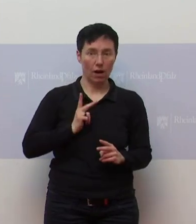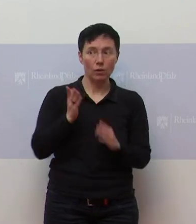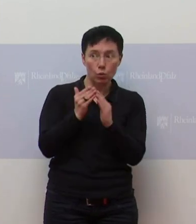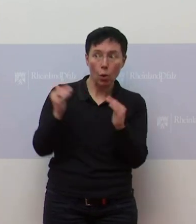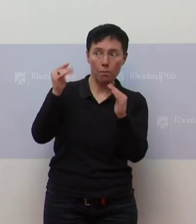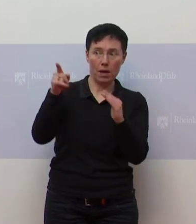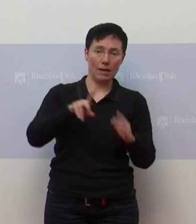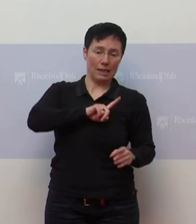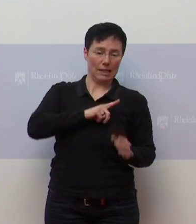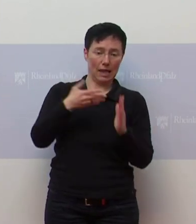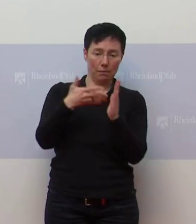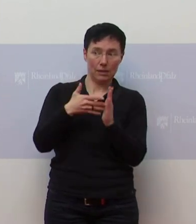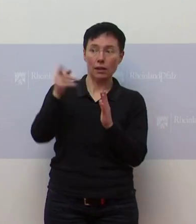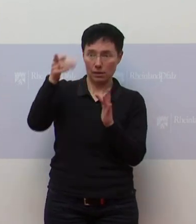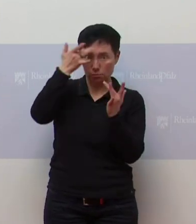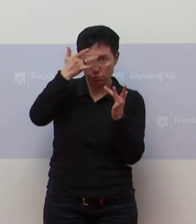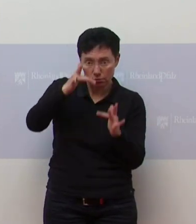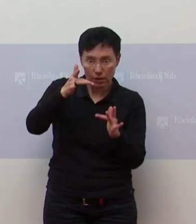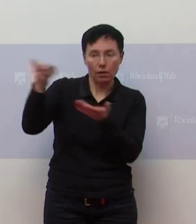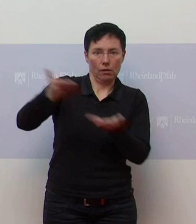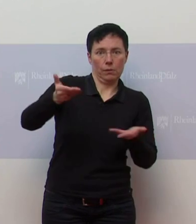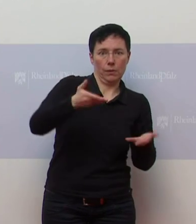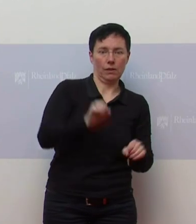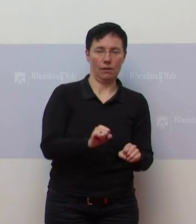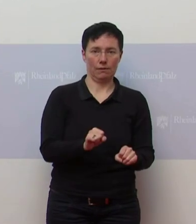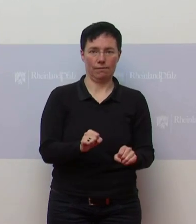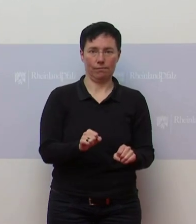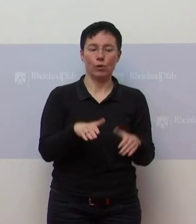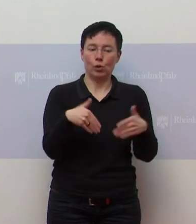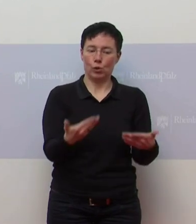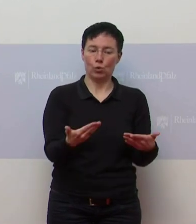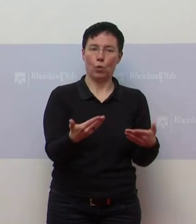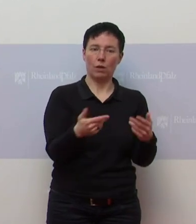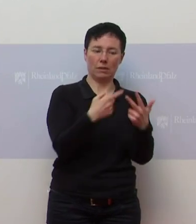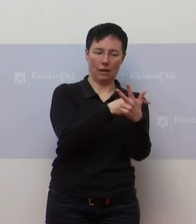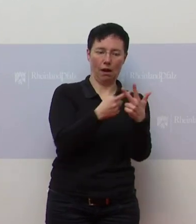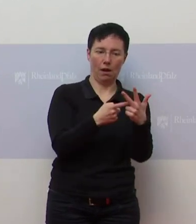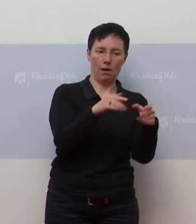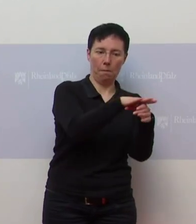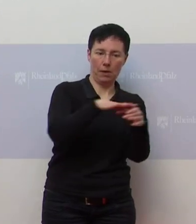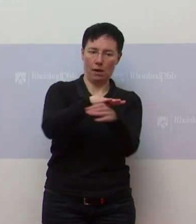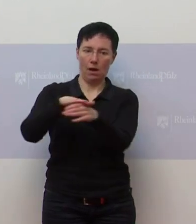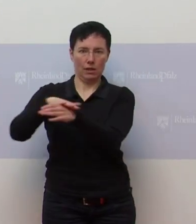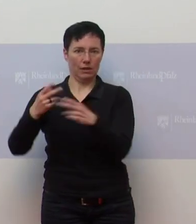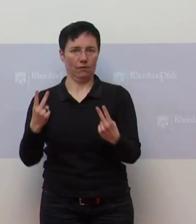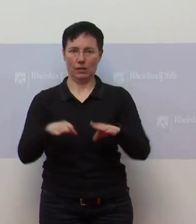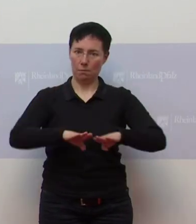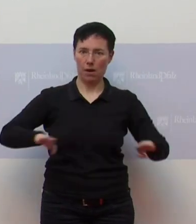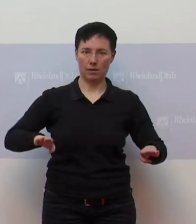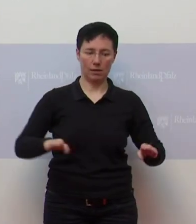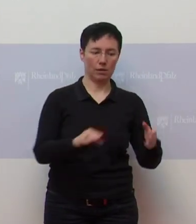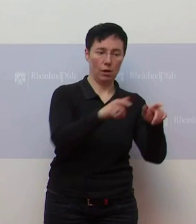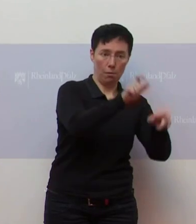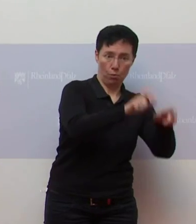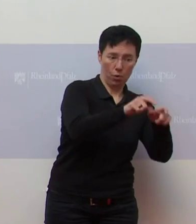Selbsttests zugelassen werden. Das sind die drei Testsäulen, wenn Sie es sich so vorstellen wollen. Also der Bürgertest,